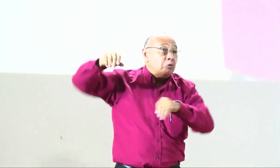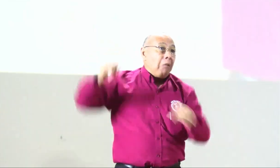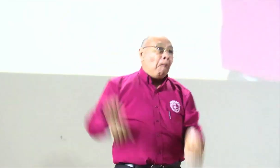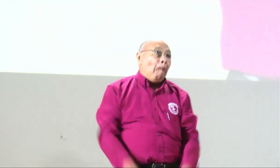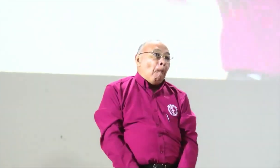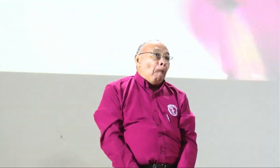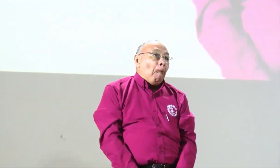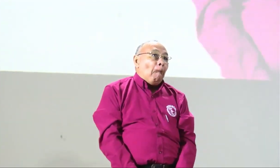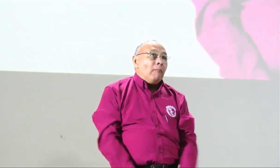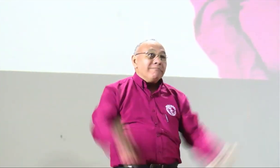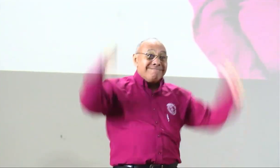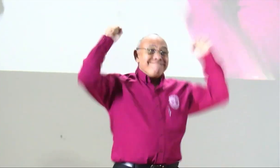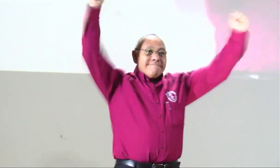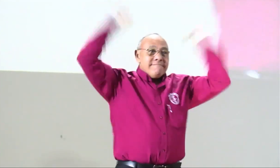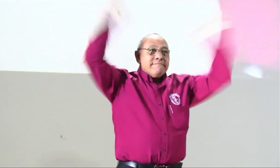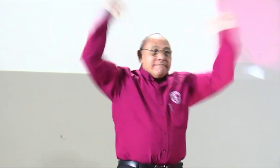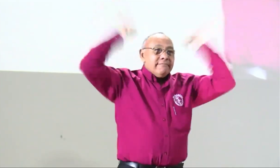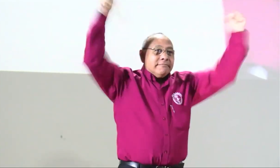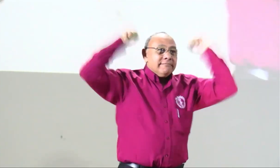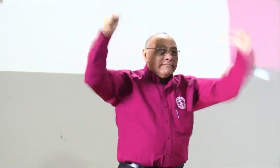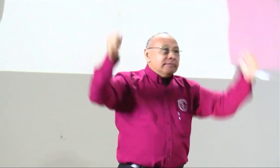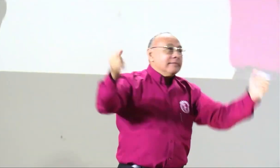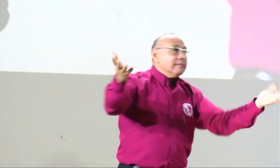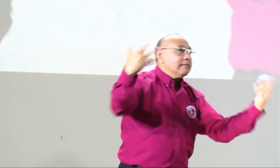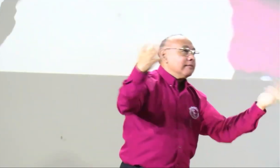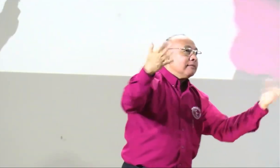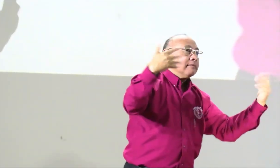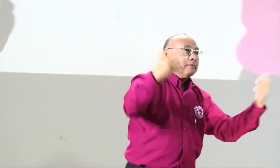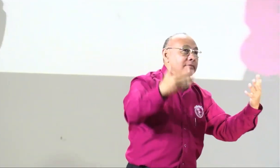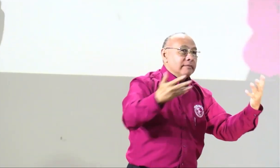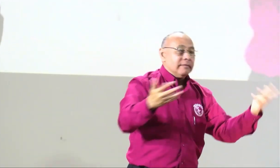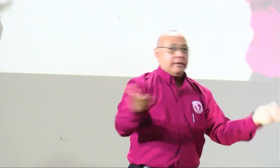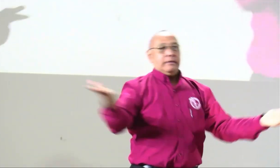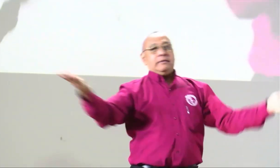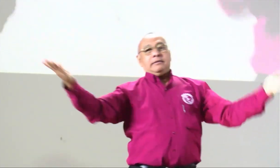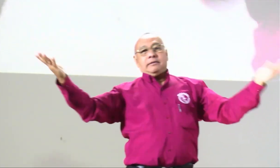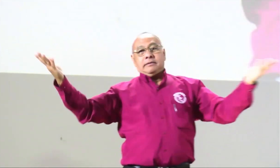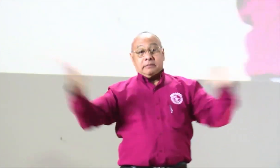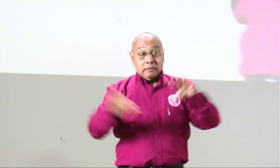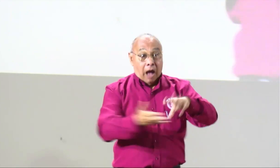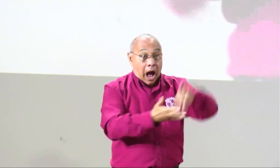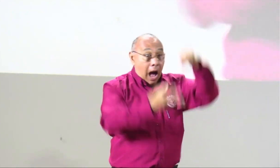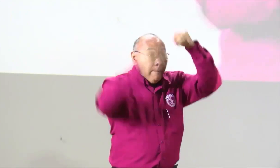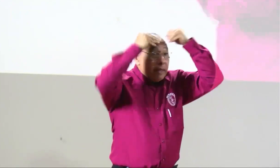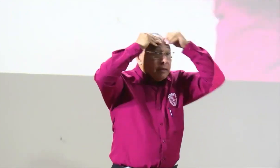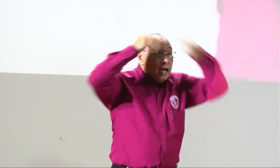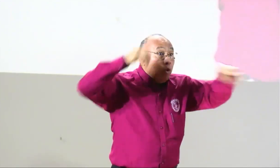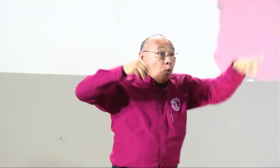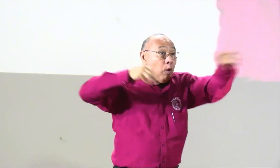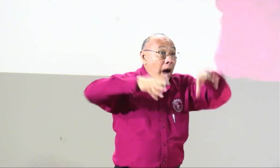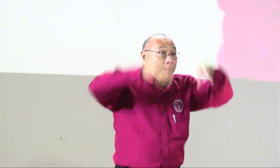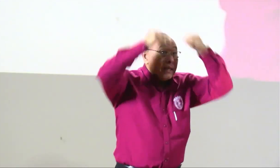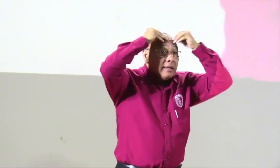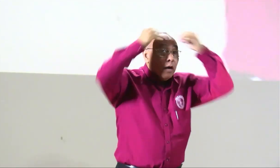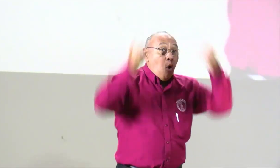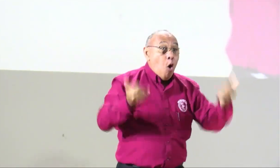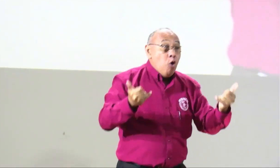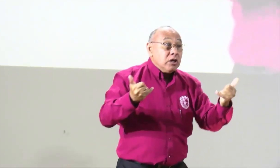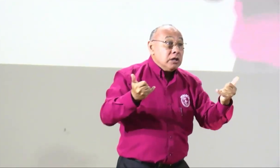¿cómo se sintieron? ¿todos bien? los veo muy pasivos arriba de sus manos eso